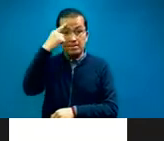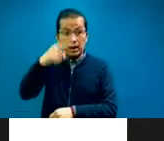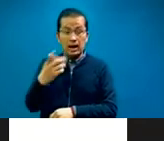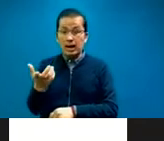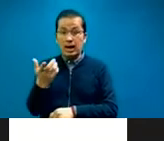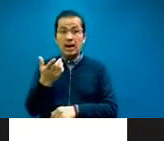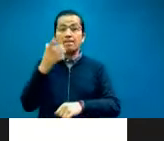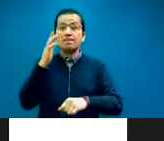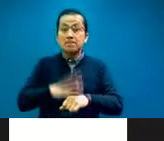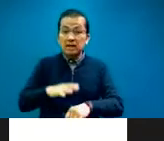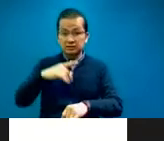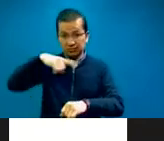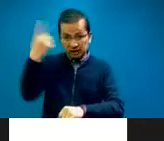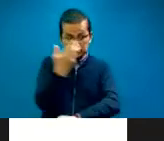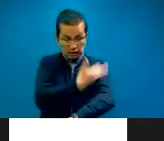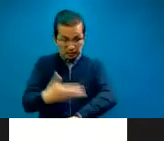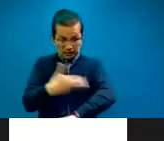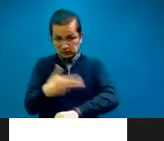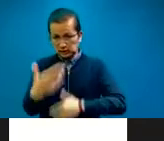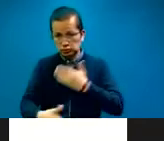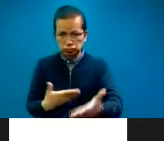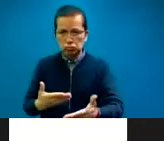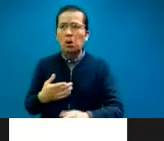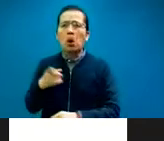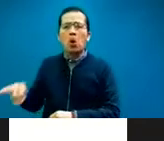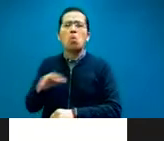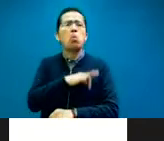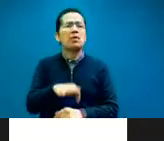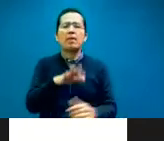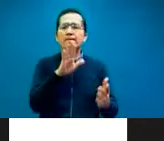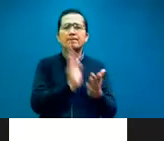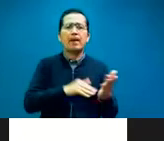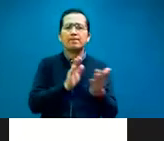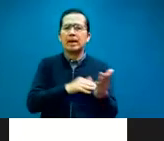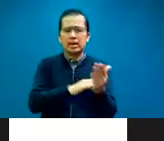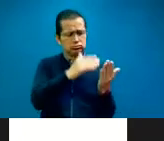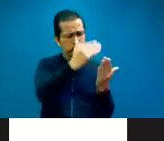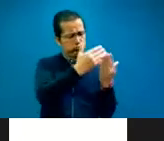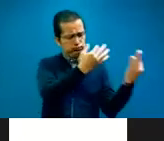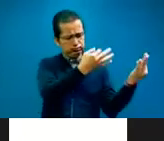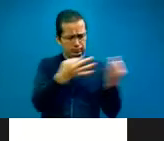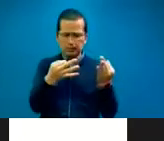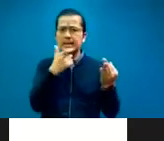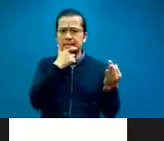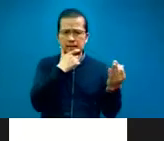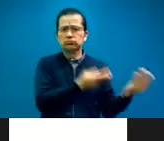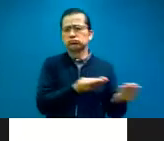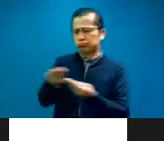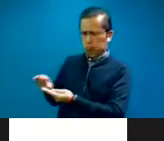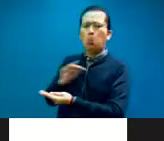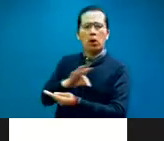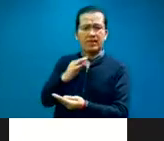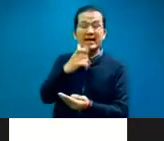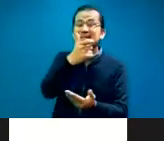pues recibía a partir de ahora documentos en inglés para autorización de